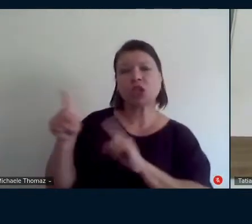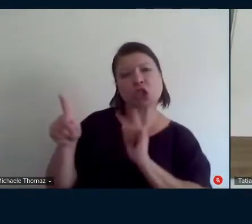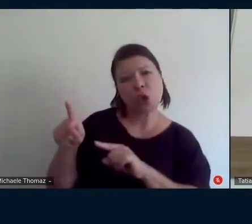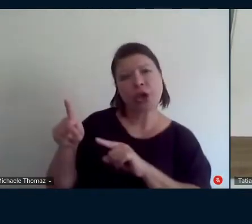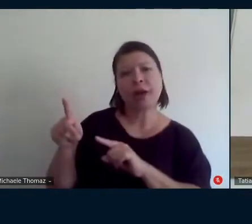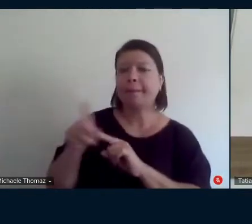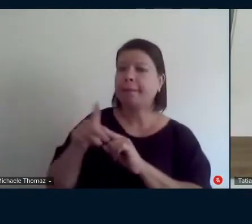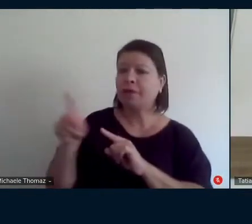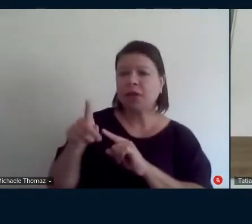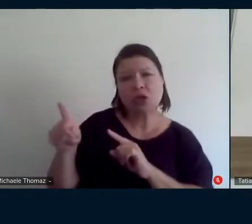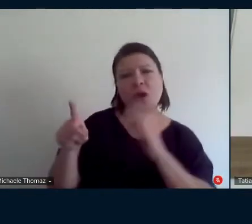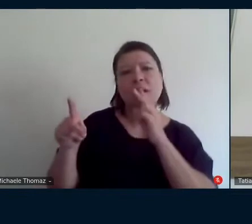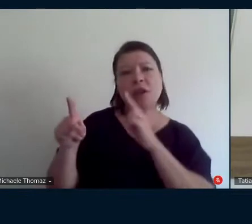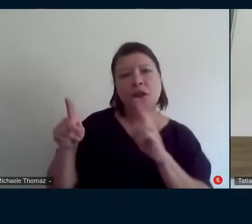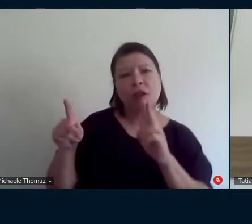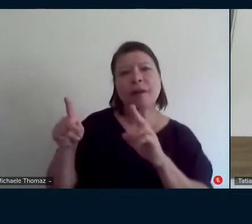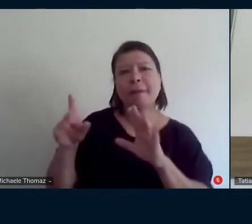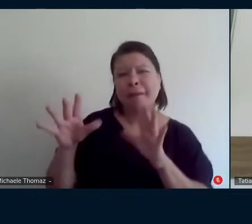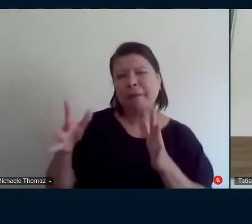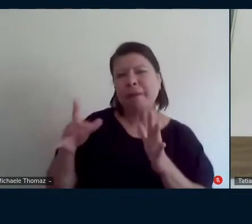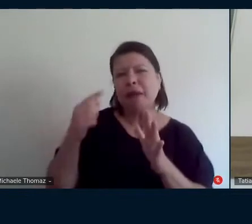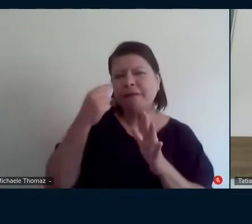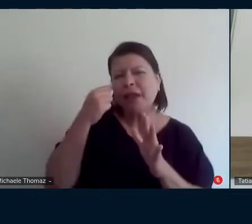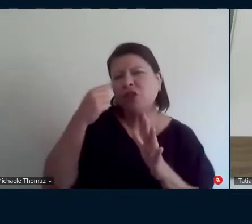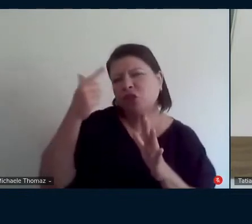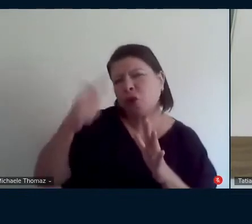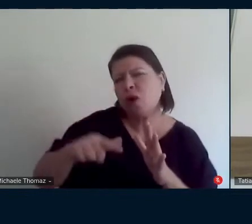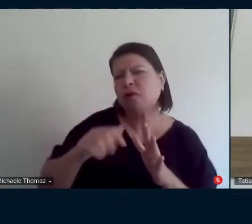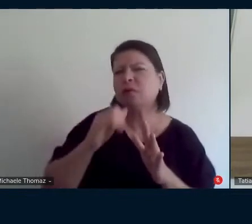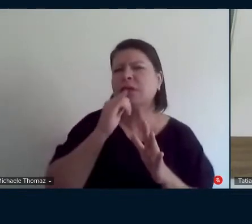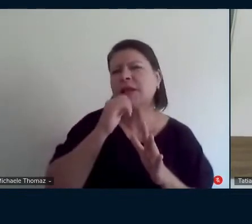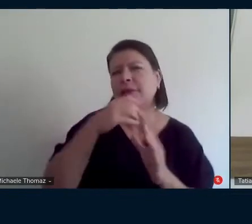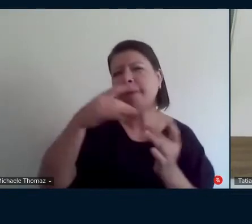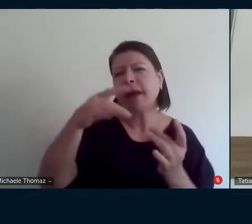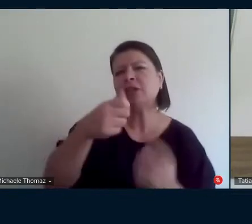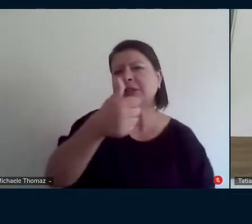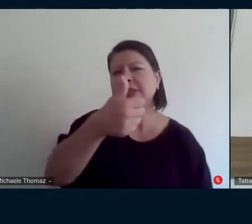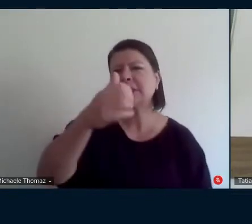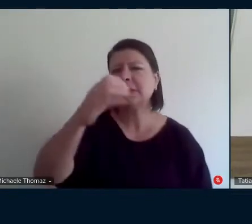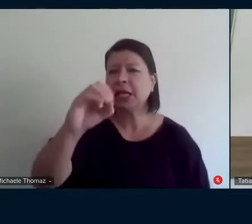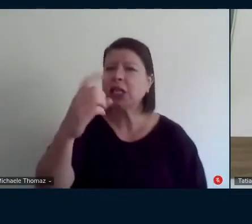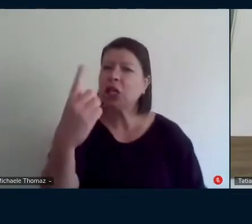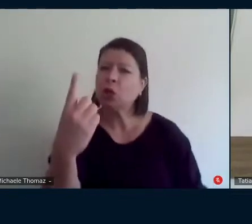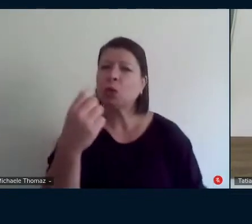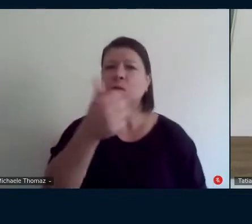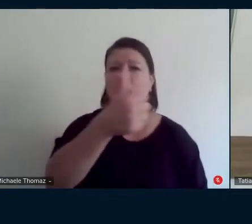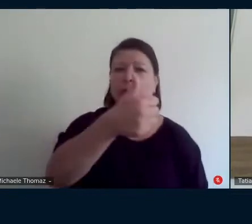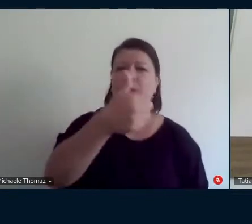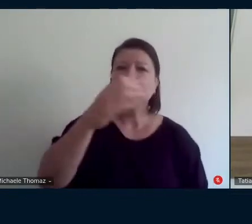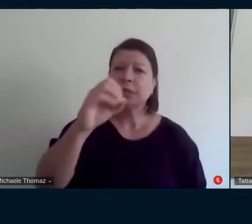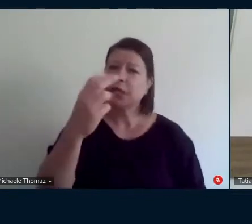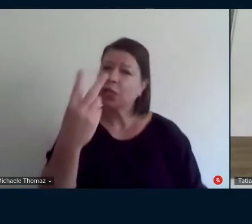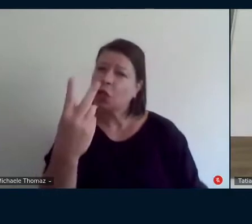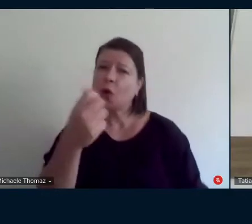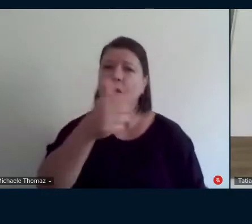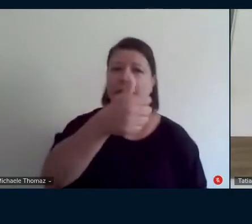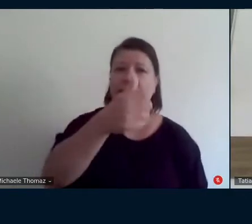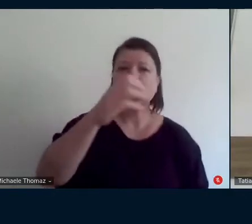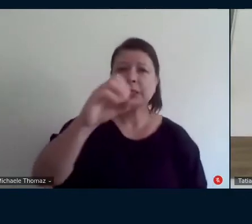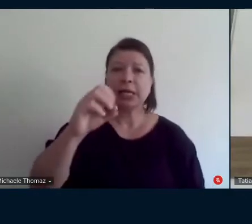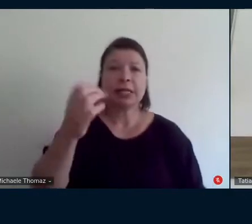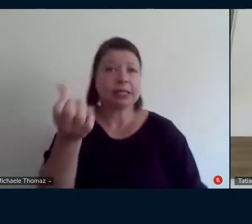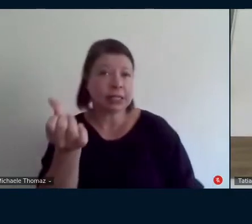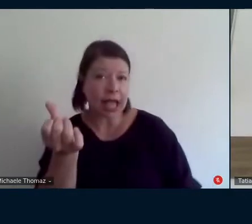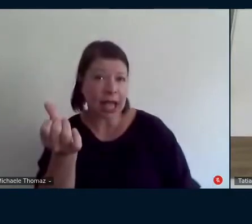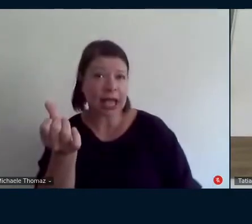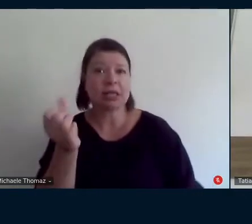dá uma olhadinha de novo assim na página 101 102 106 por exemplo você disse que foi imperceptível para a